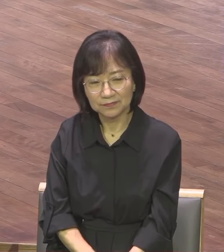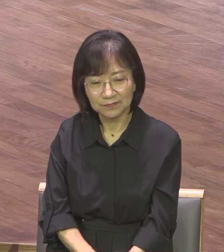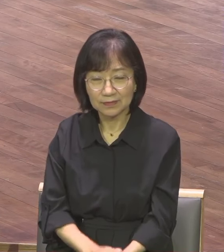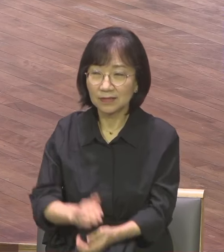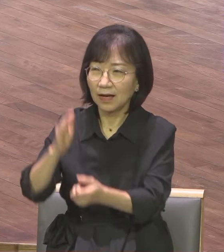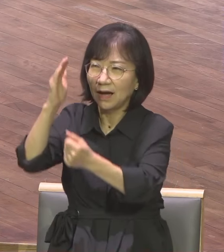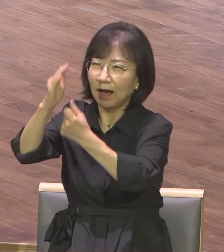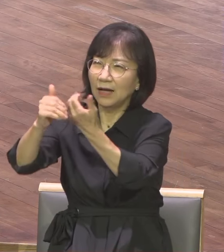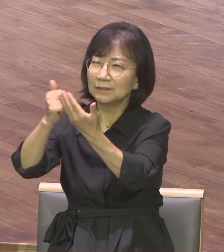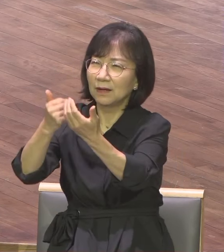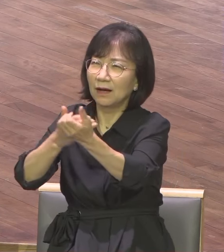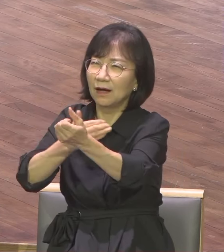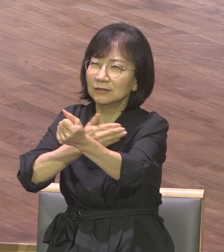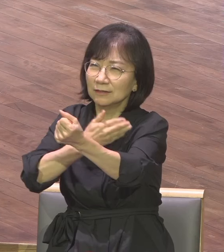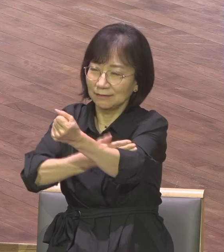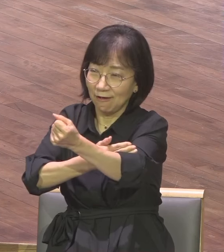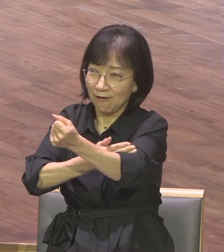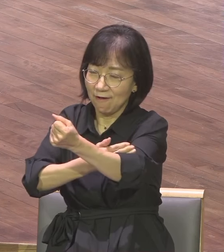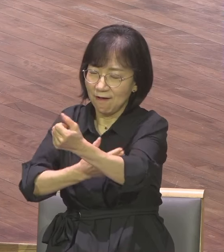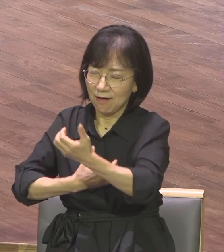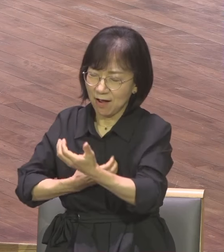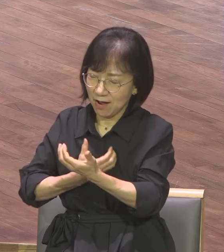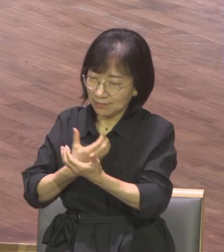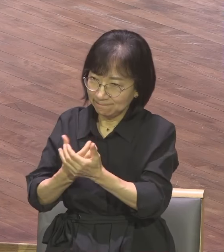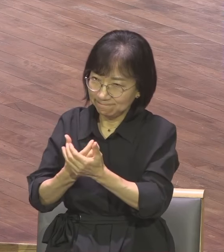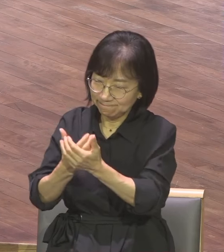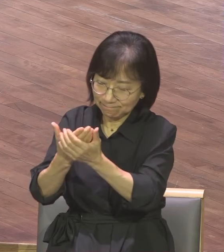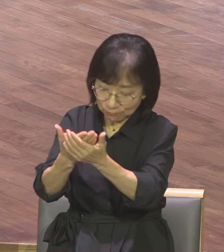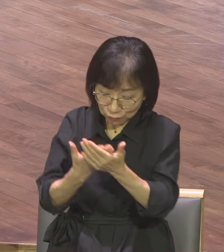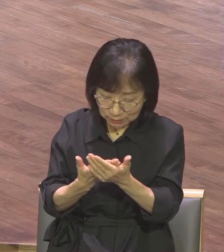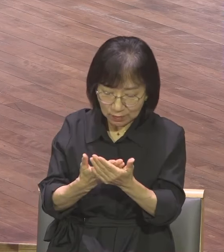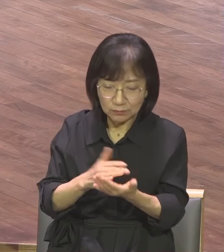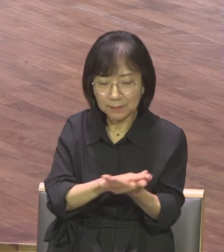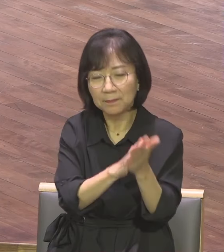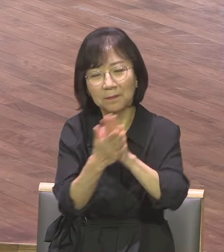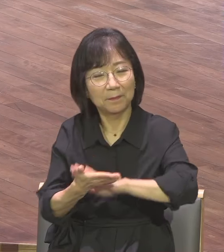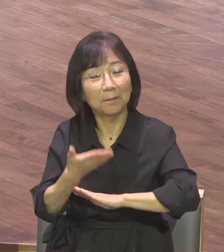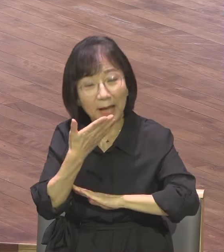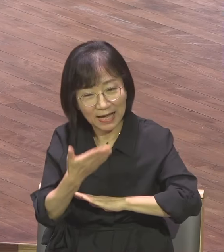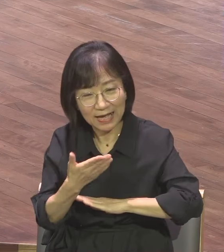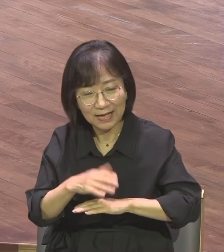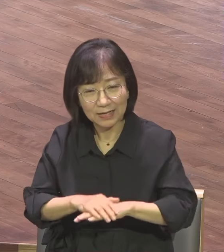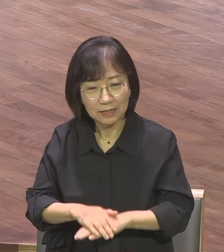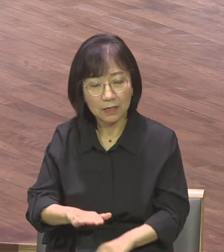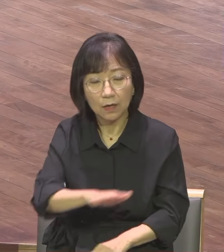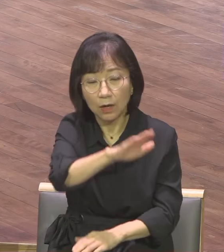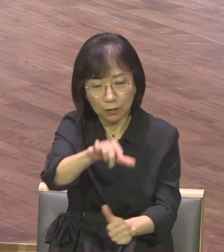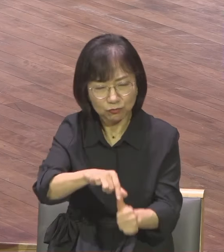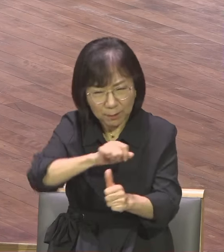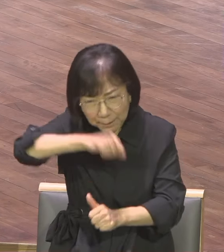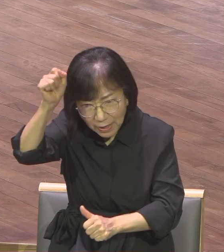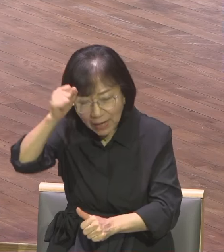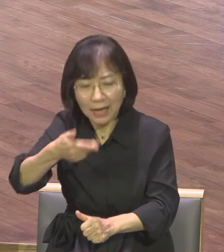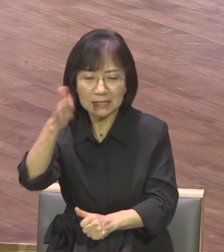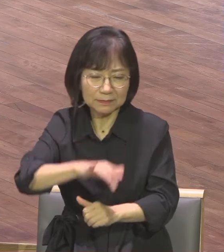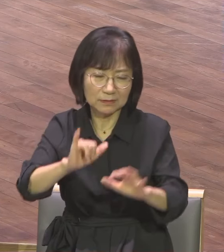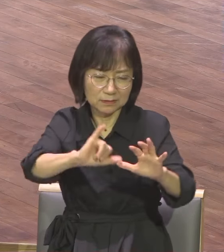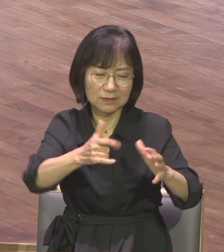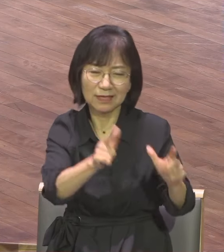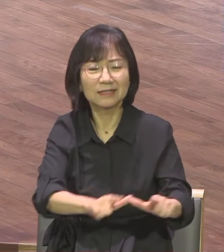우리가 변화됩니다 우리가 구원을 받았지만 이 땅에 살고 있어요 예수님이 2000년 전에 이 땅을